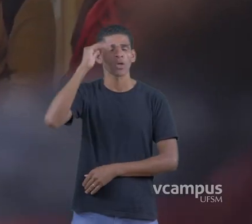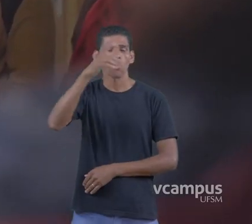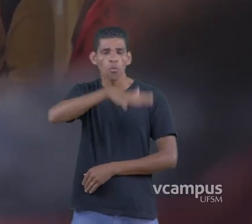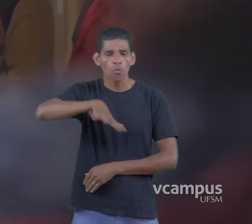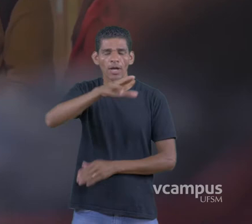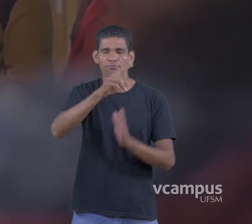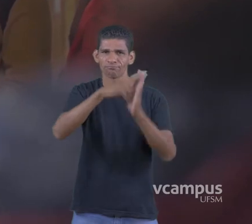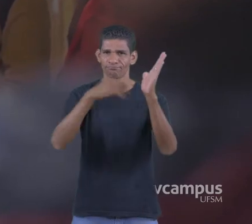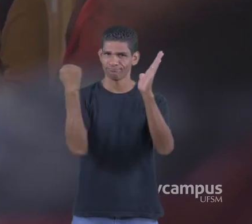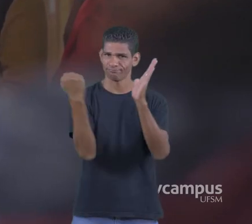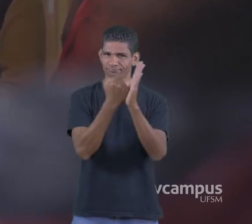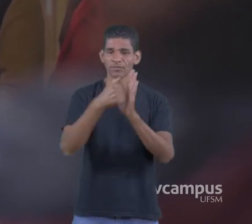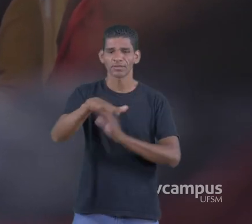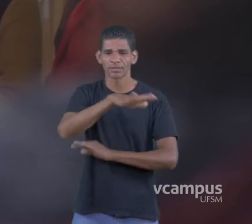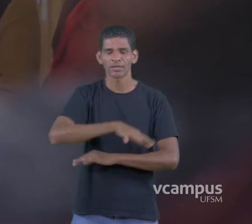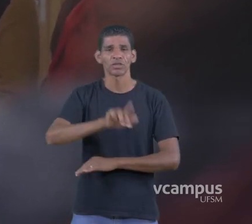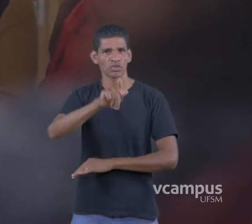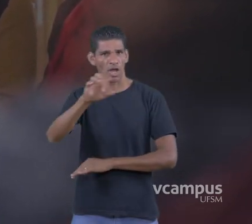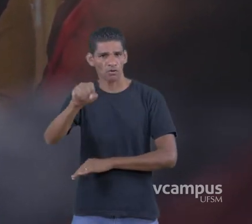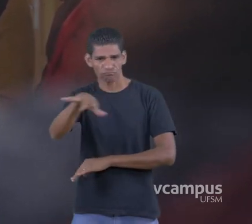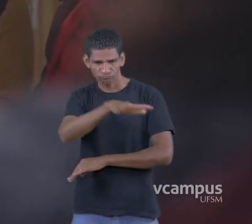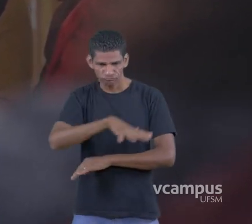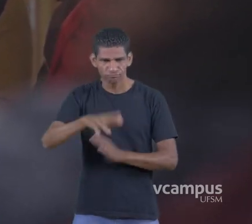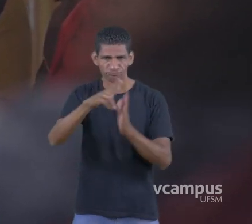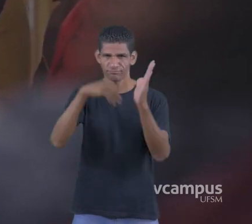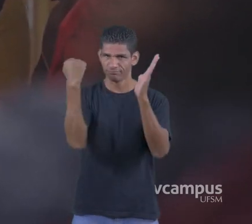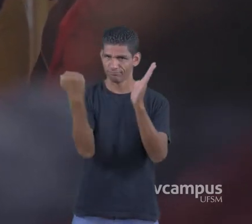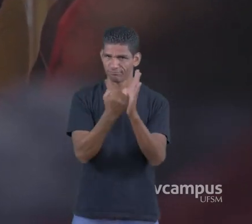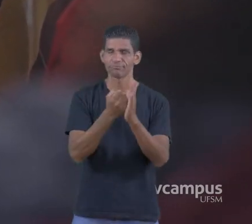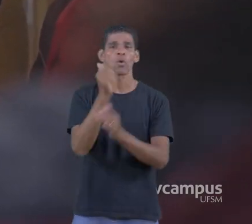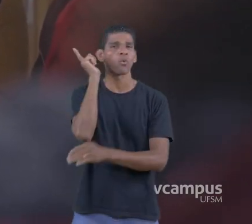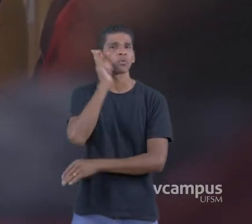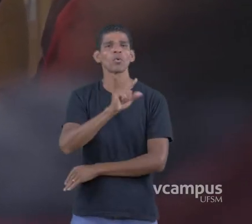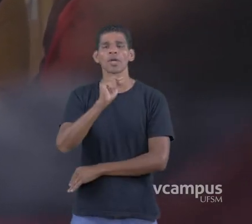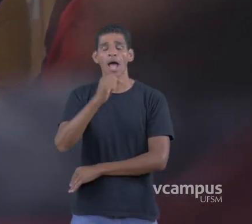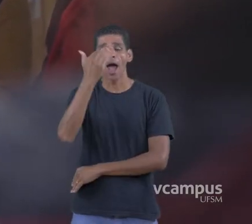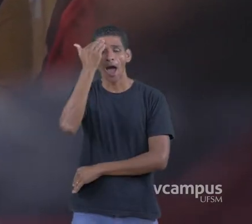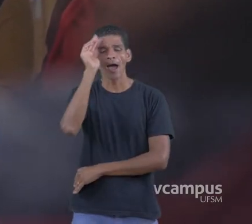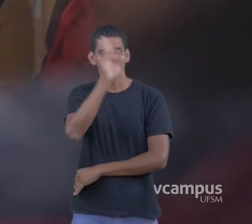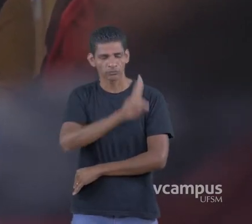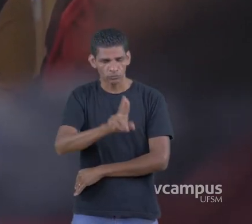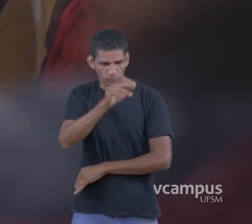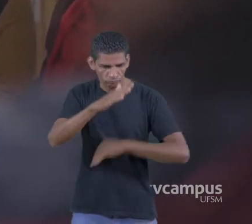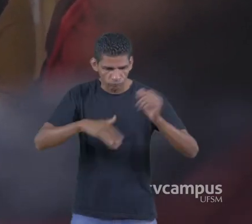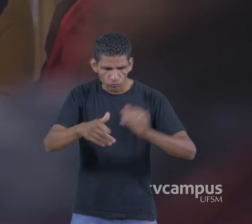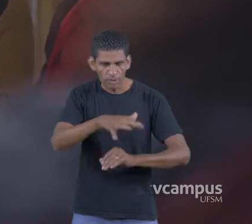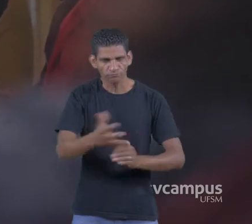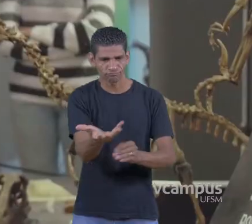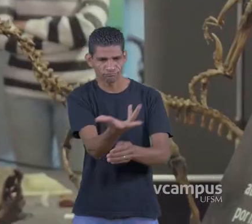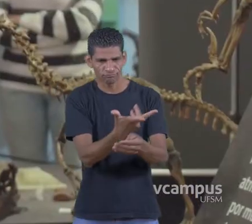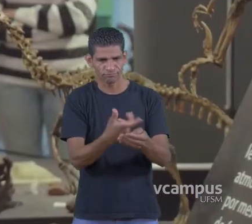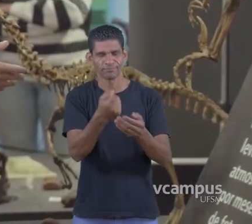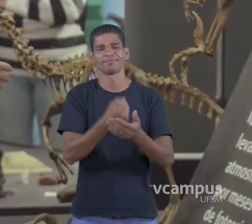compreenderem o seu patrimônio O seu geopatrimônio E conservarem e utilizarem de forma sustentável